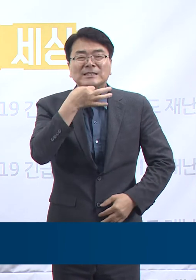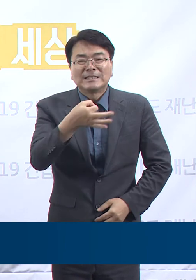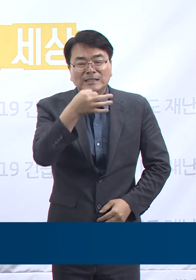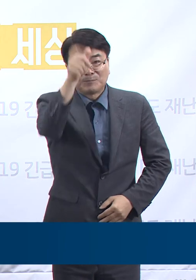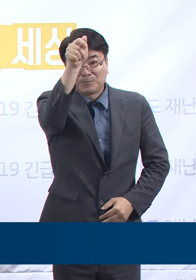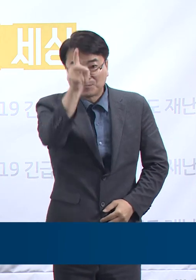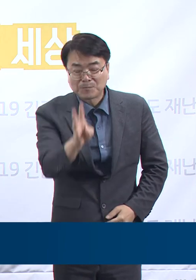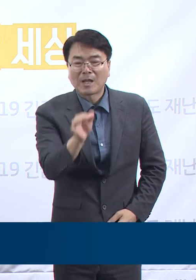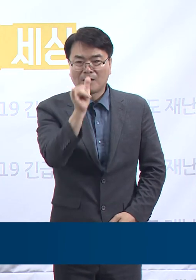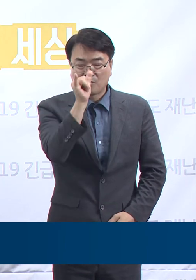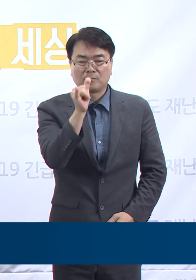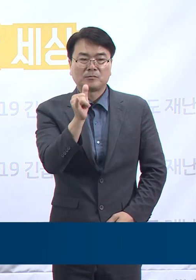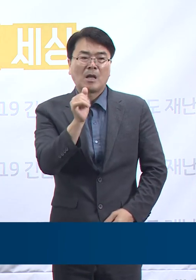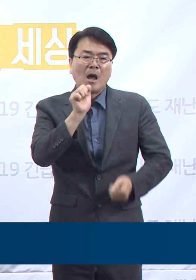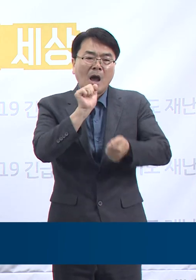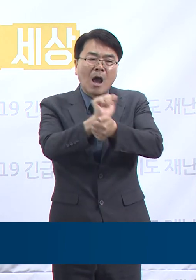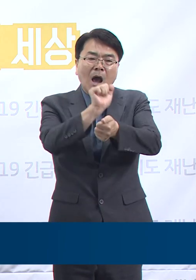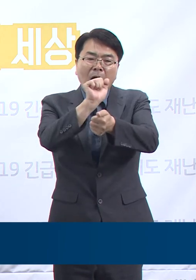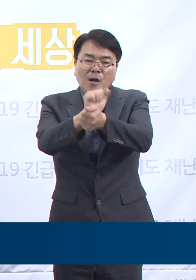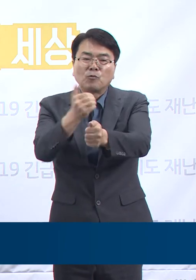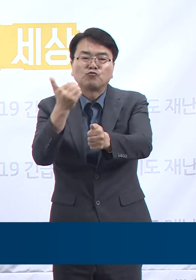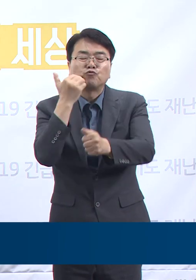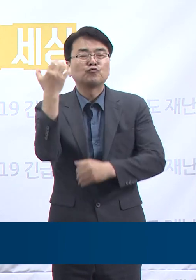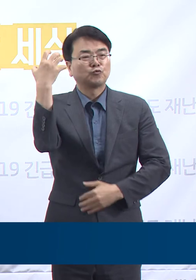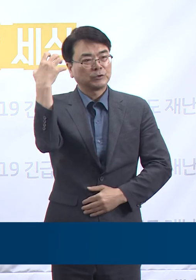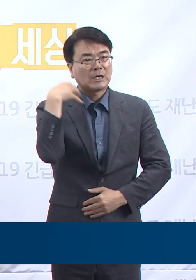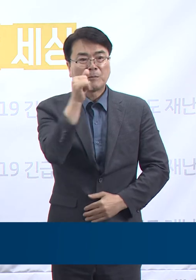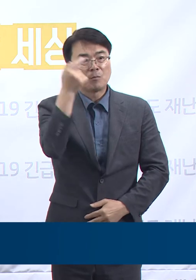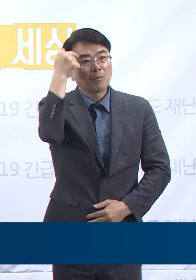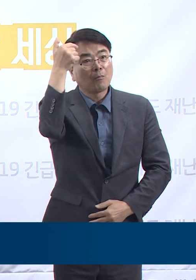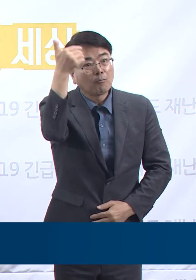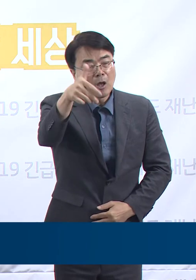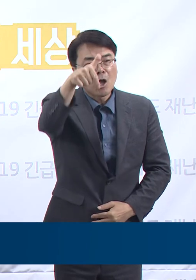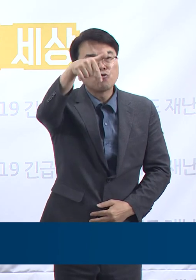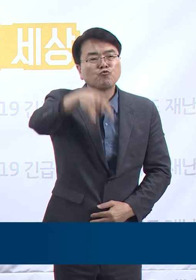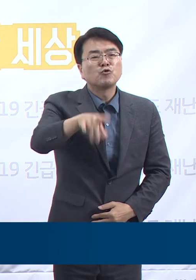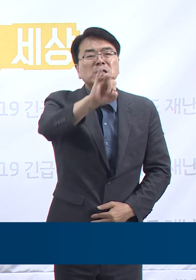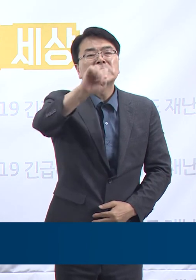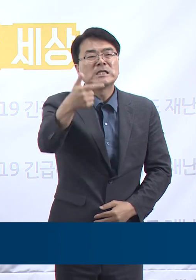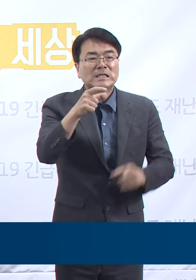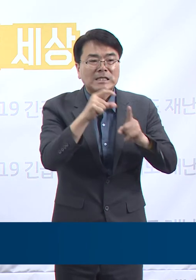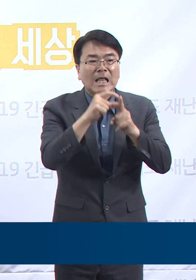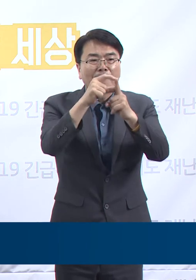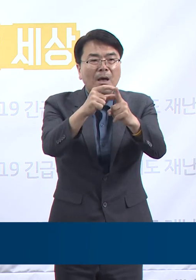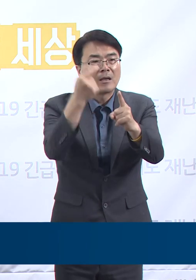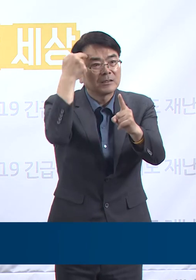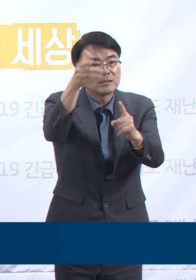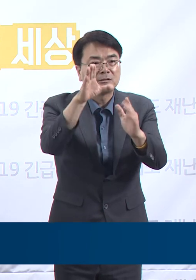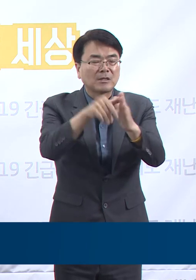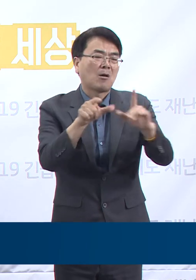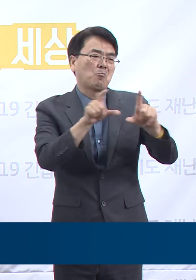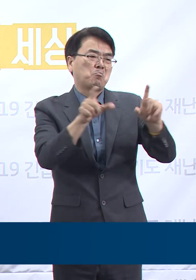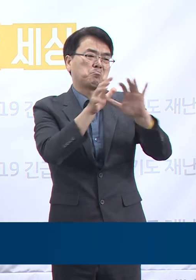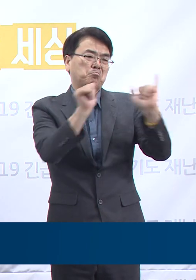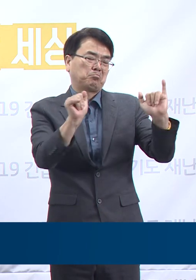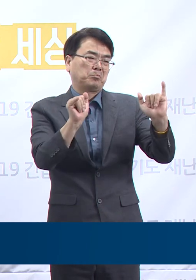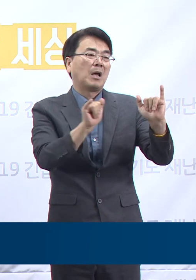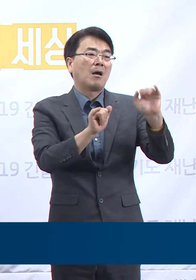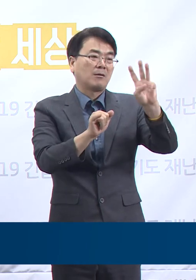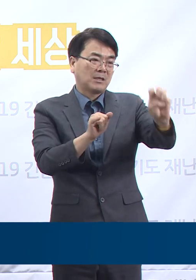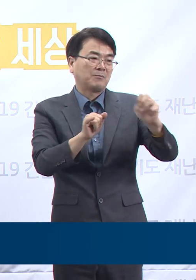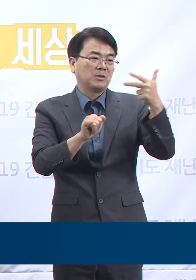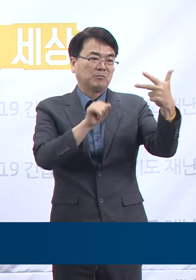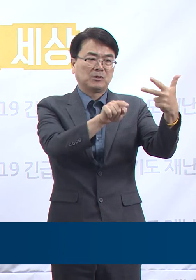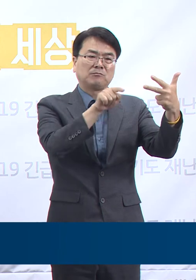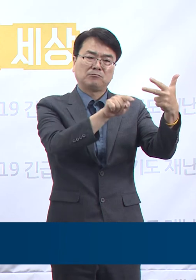감염의 책임이 어디에 있다고 생각하는지를 뜻하는 귀인에 대한 조사 결과 일반인의 30.7